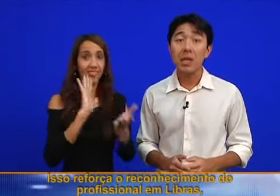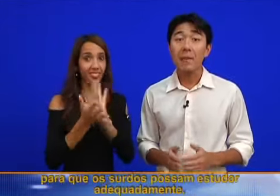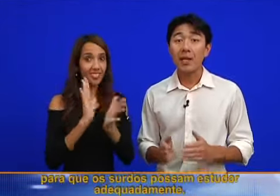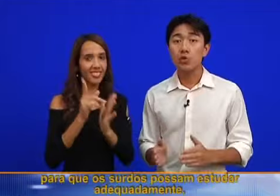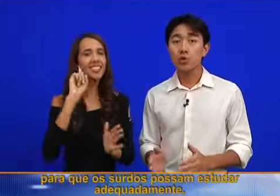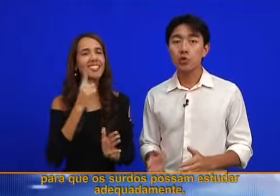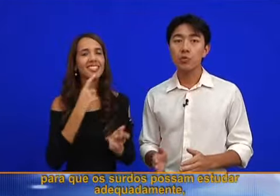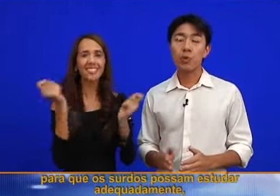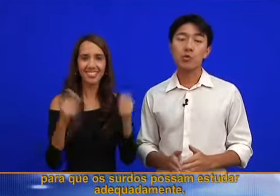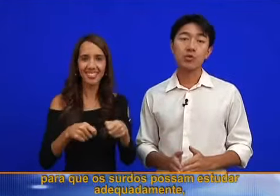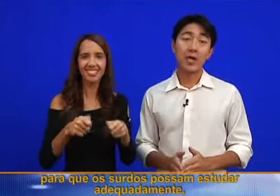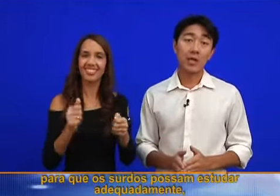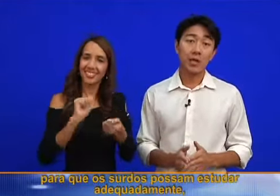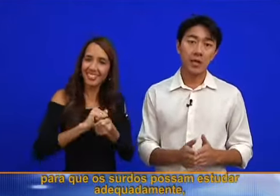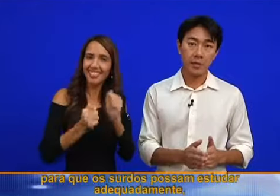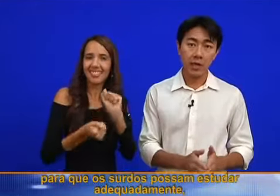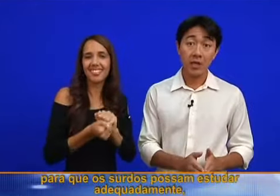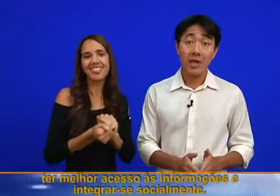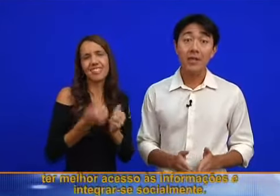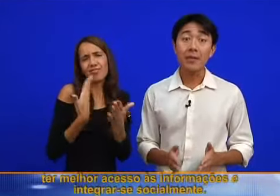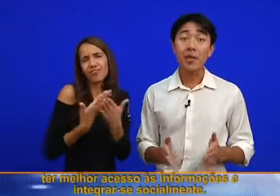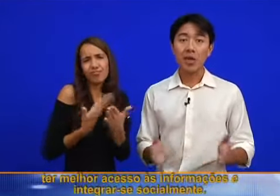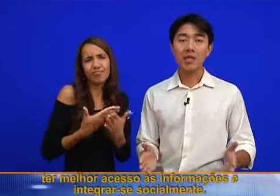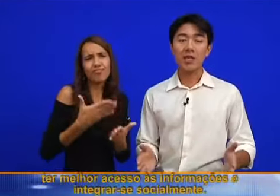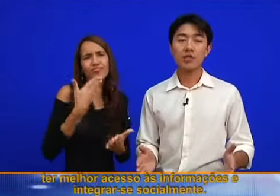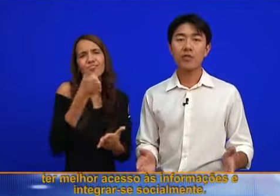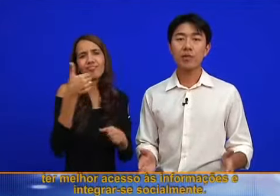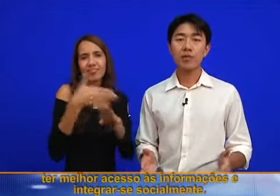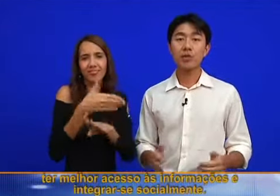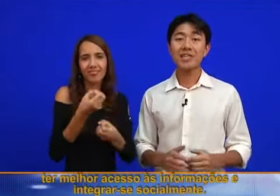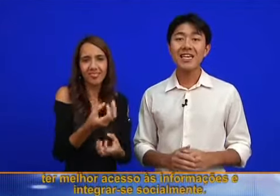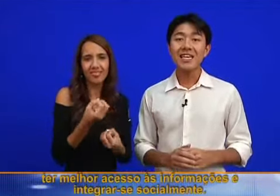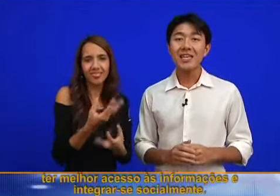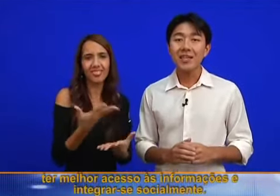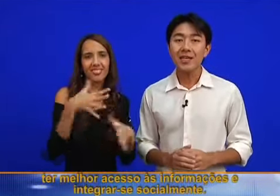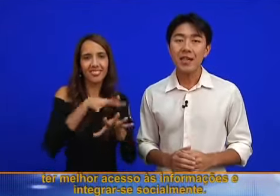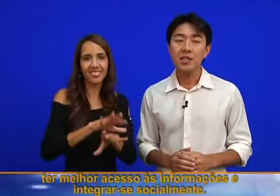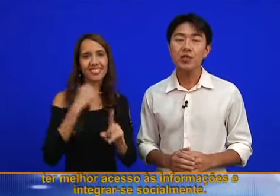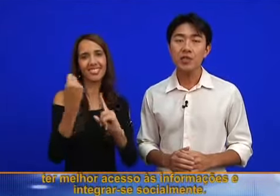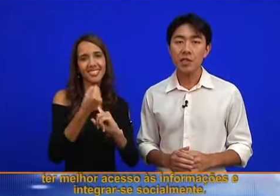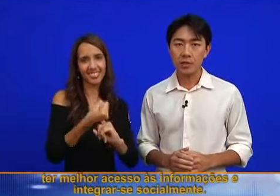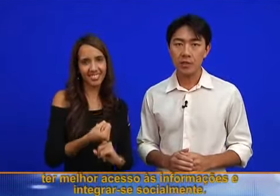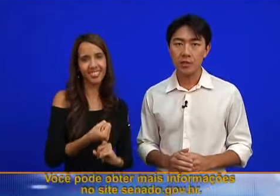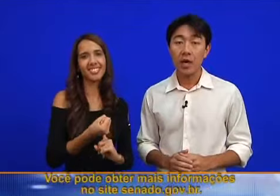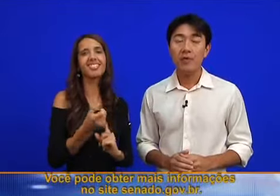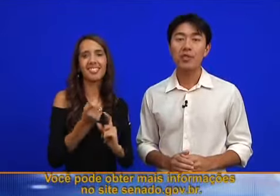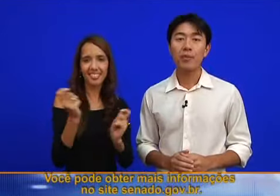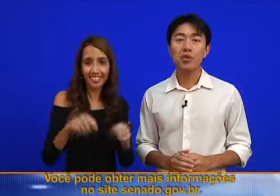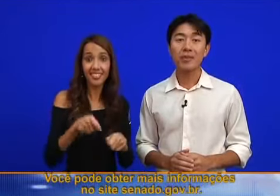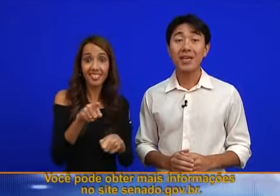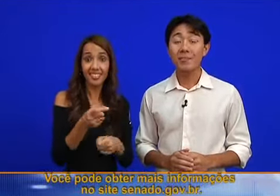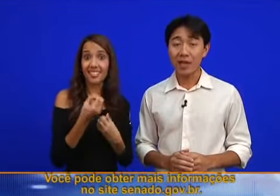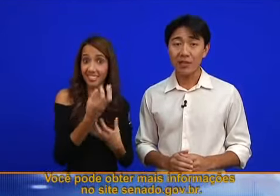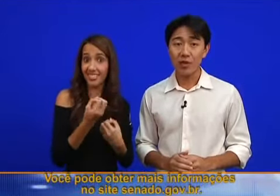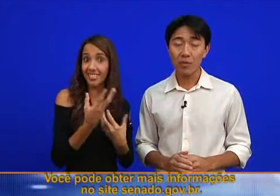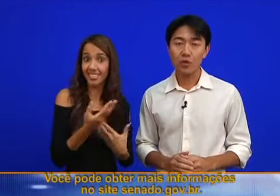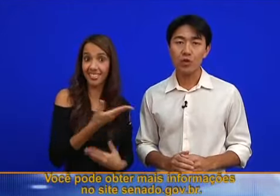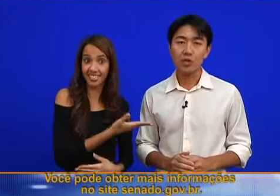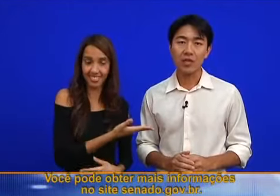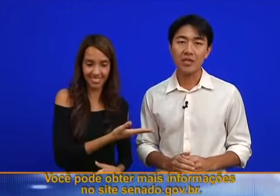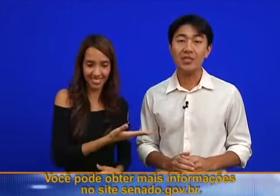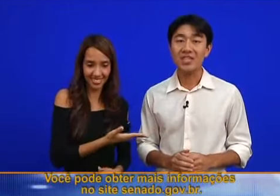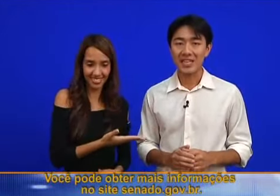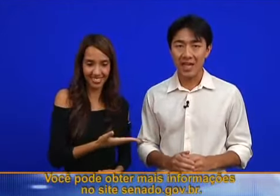em Libras para que os surdos possam estudar adequadamente, ter melhor acesso às informações e integrar-se socialmente. Você pode obter mais